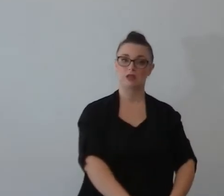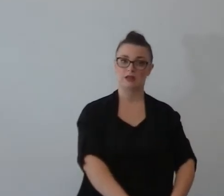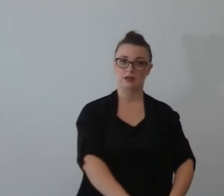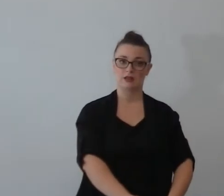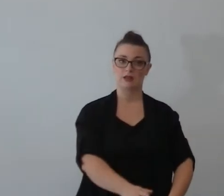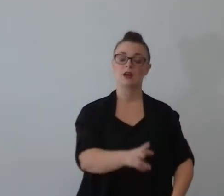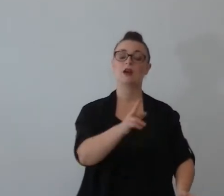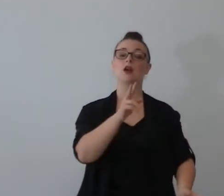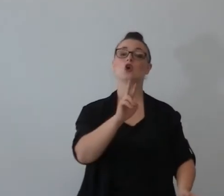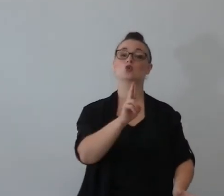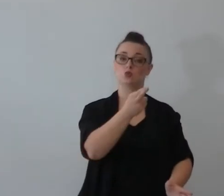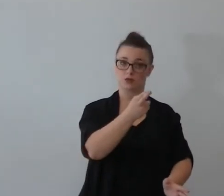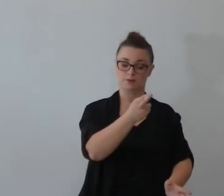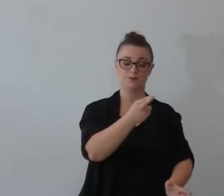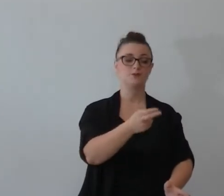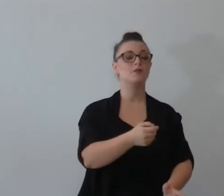per